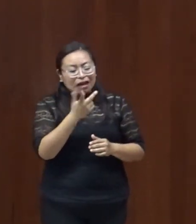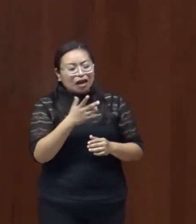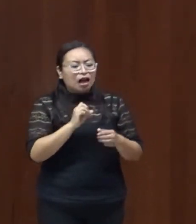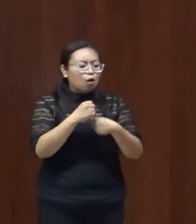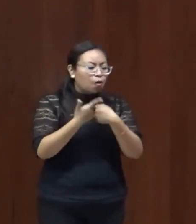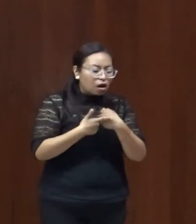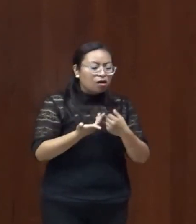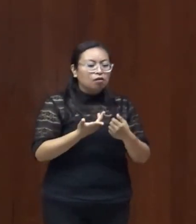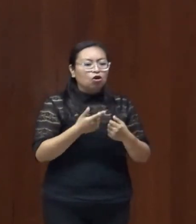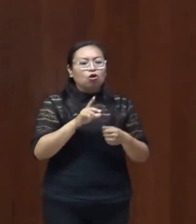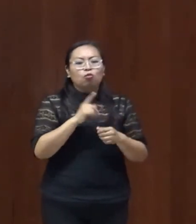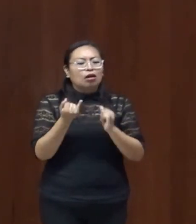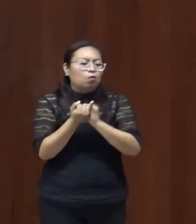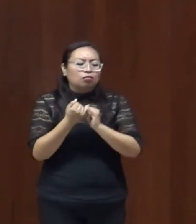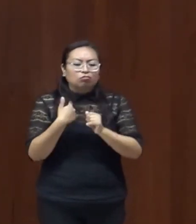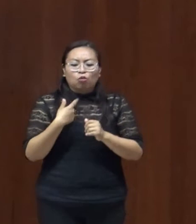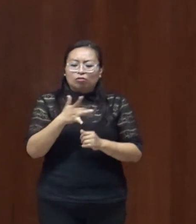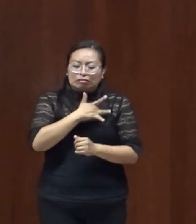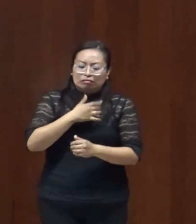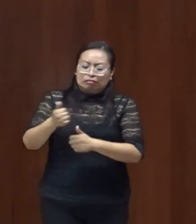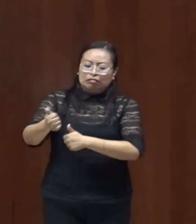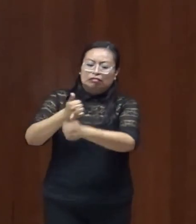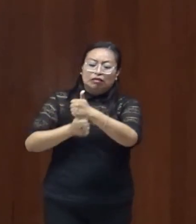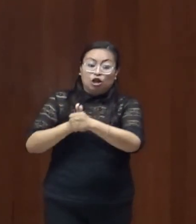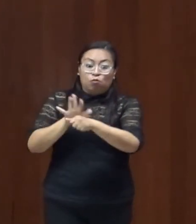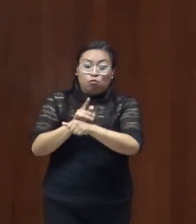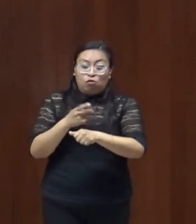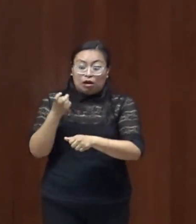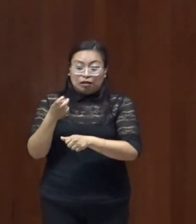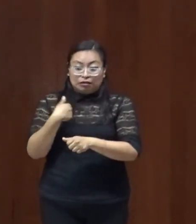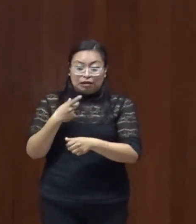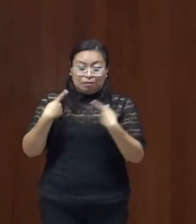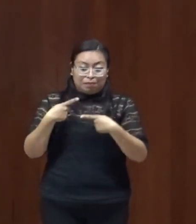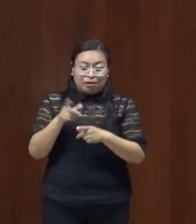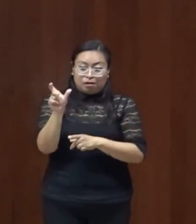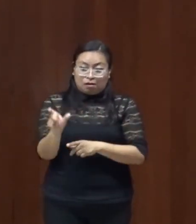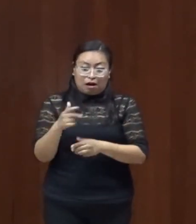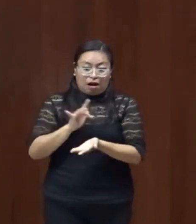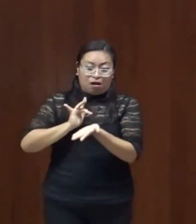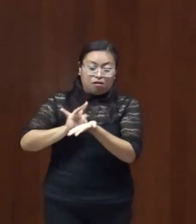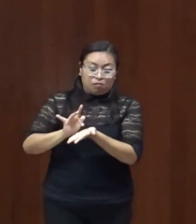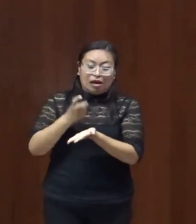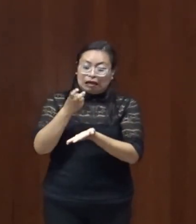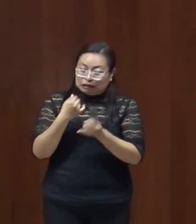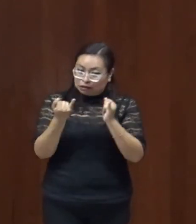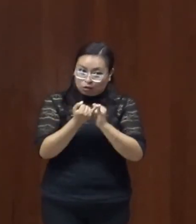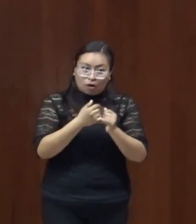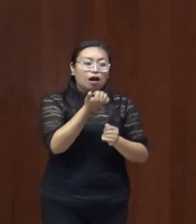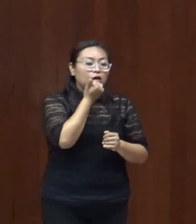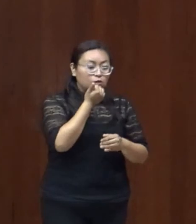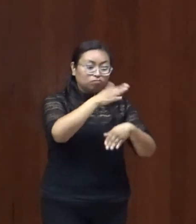en este caso lo que le pasa al otro también recae en el conjunto y por eso pues también hacemos ese llamado a los